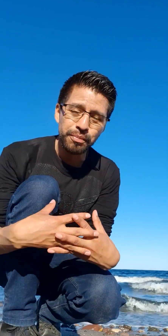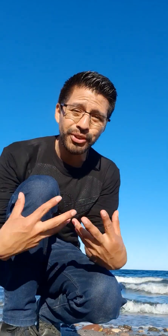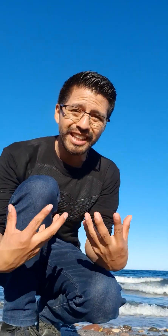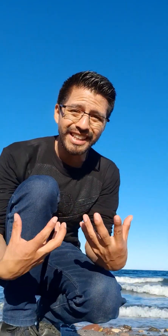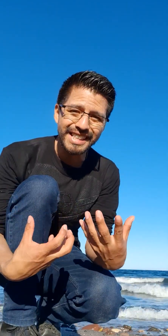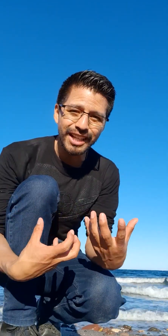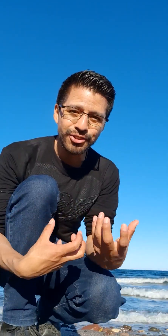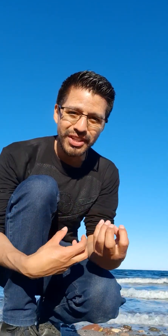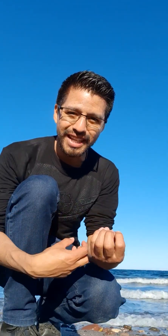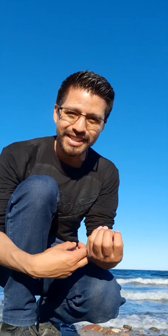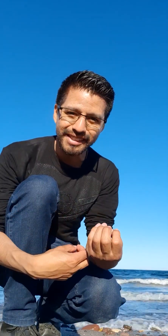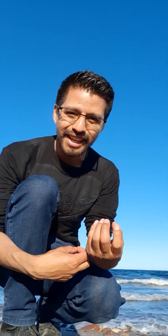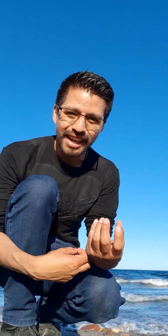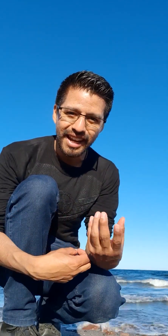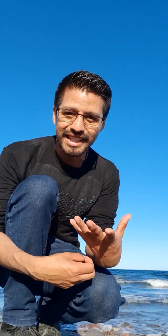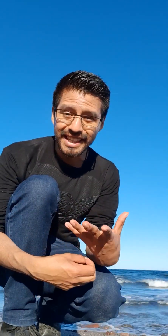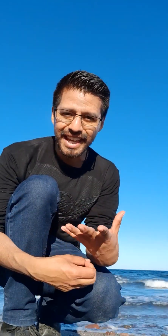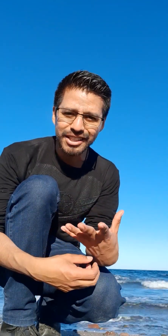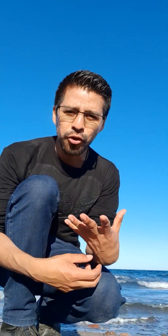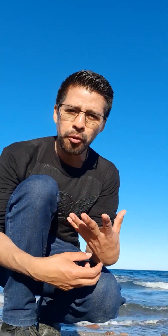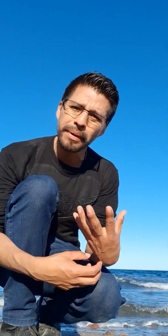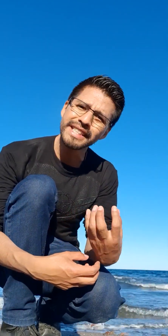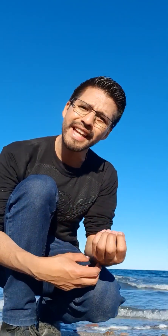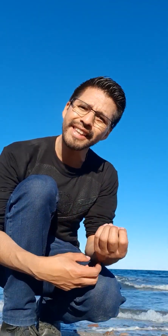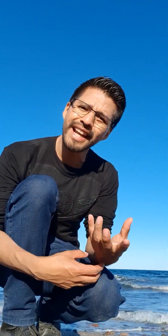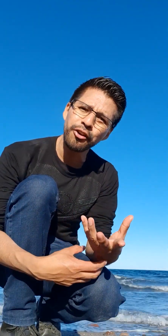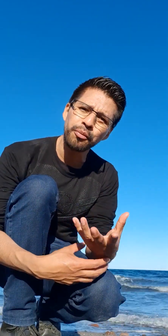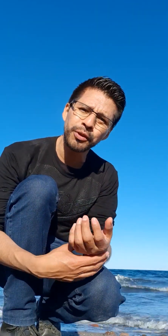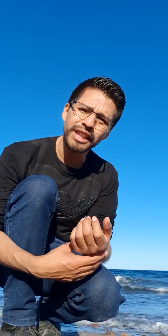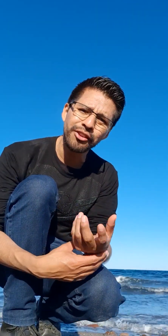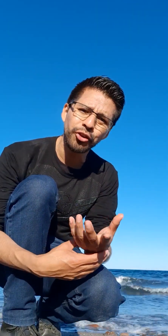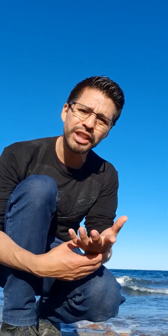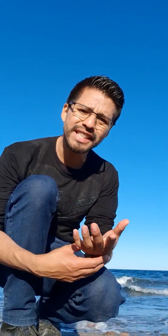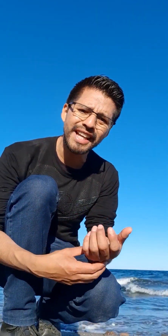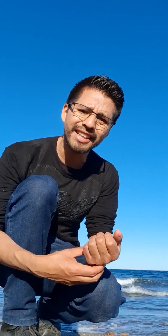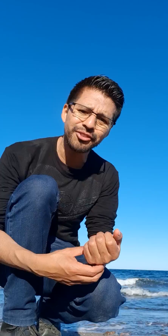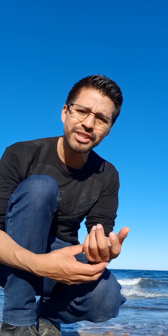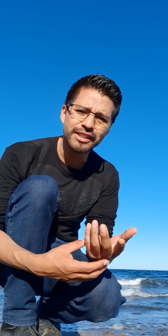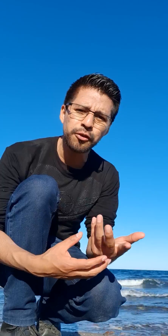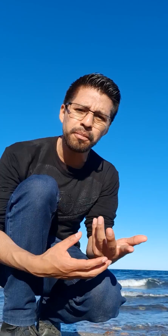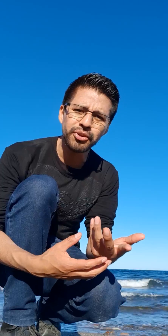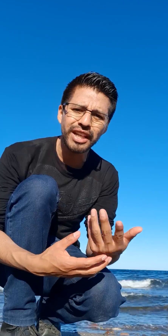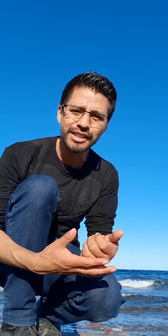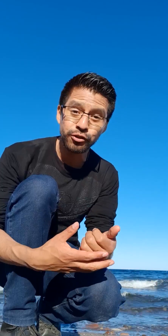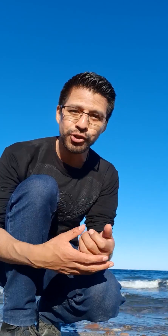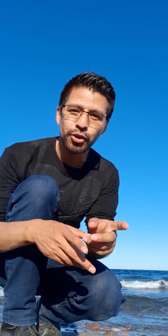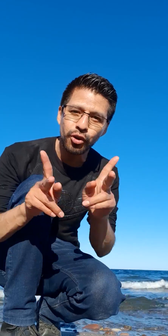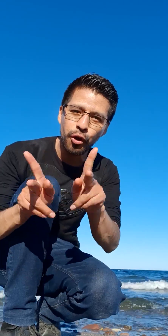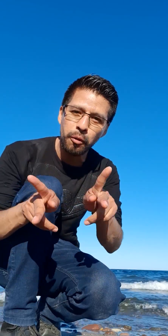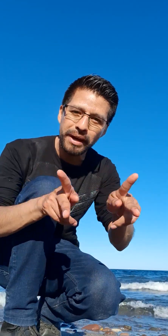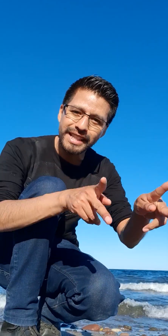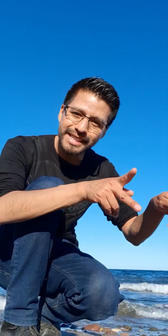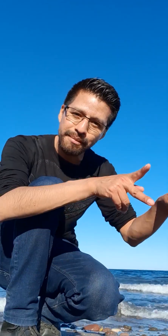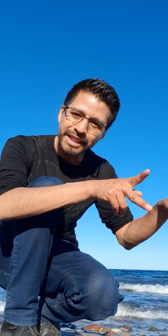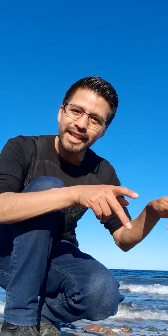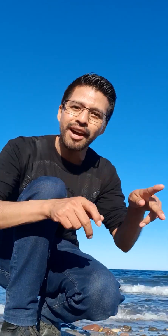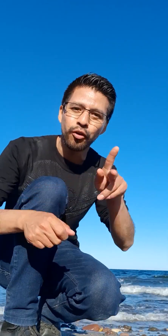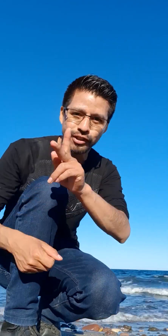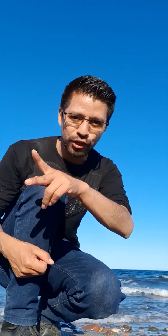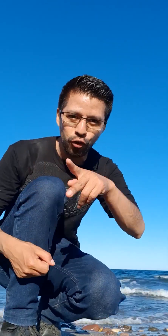importante es que ustedes, las señas que ocupen sean de la comunidad donde están. Entonces no importa si un sordo lo ocupa de esta manera o si lo